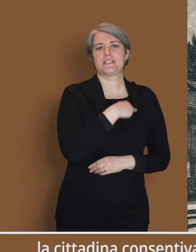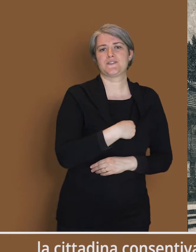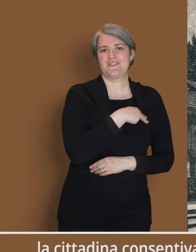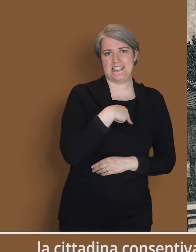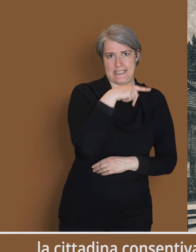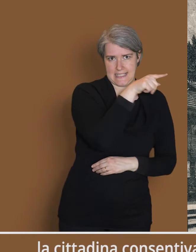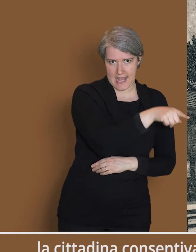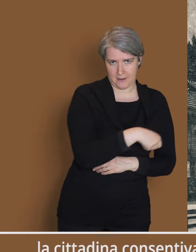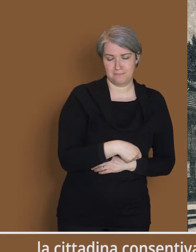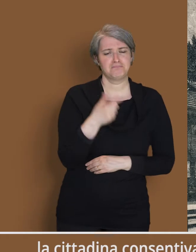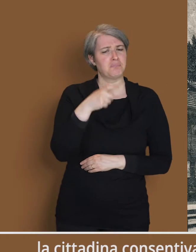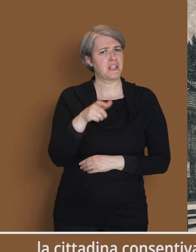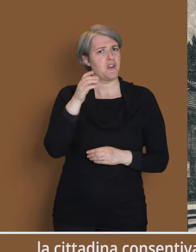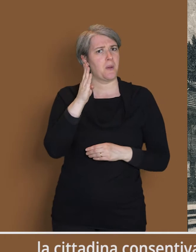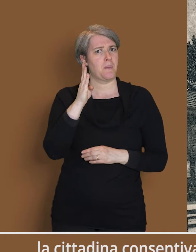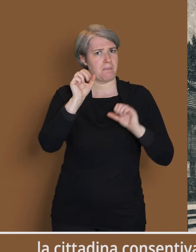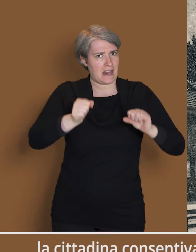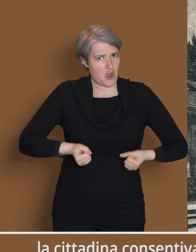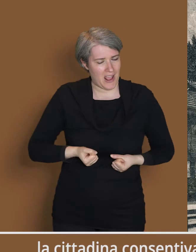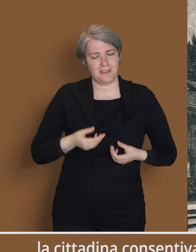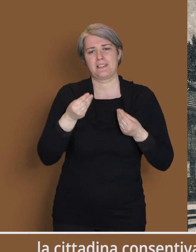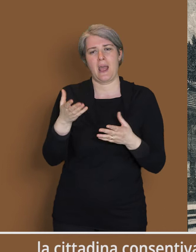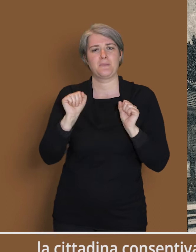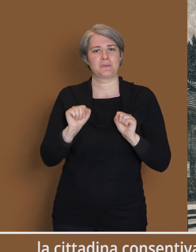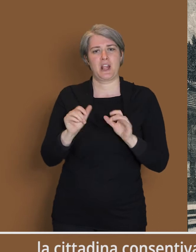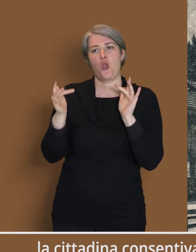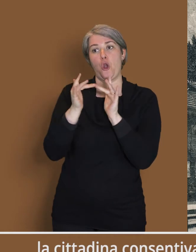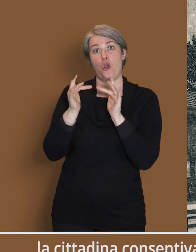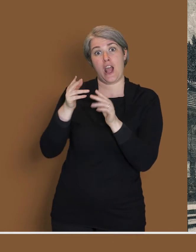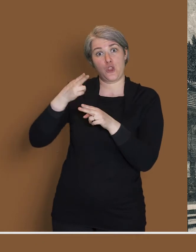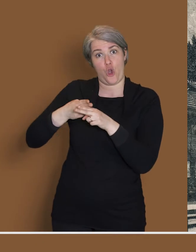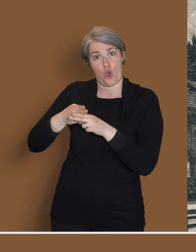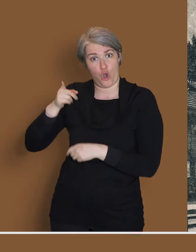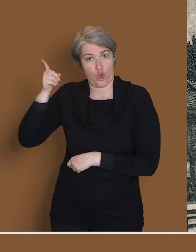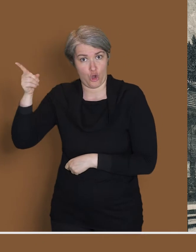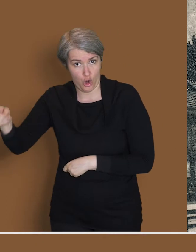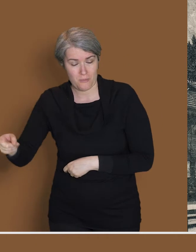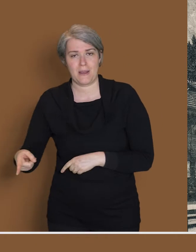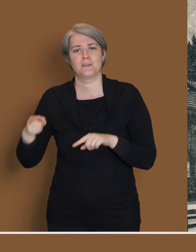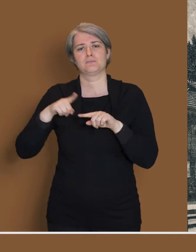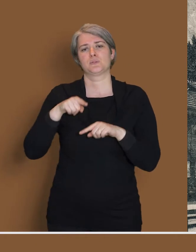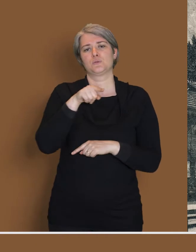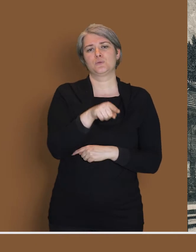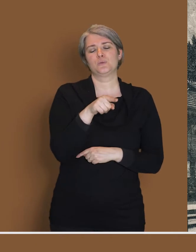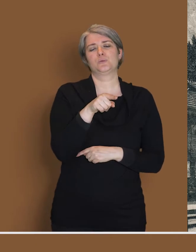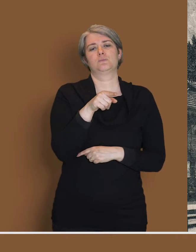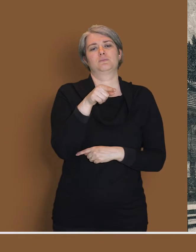ottimi contatti telegrafici con Roma e collegamenti ferroviari con la Svizzera tramite il traforo del Prejuice.